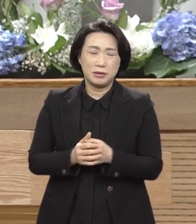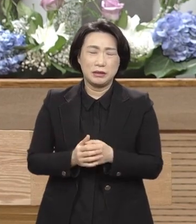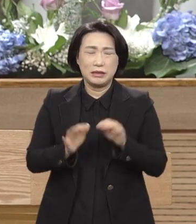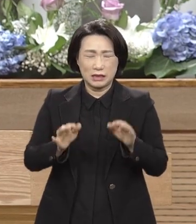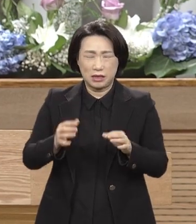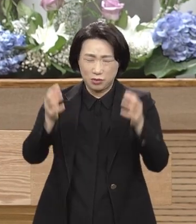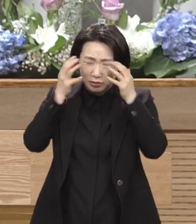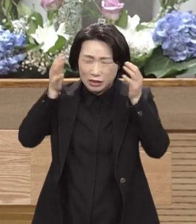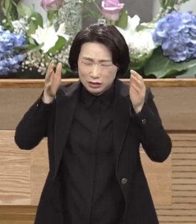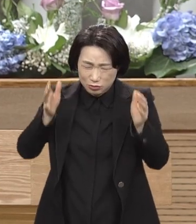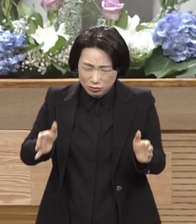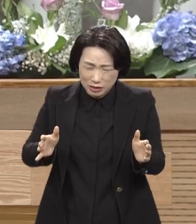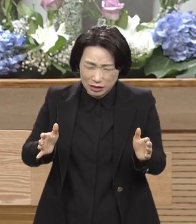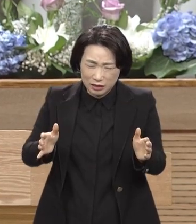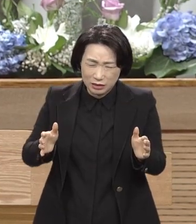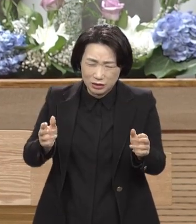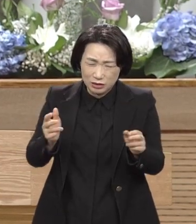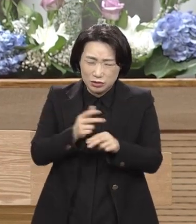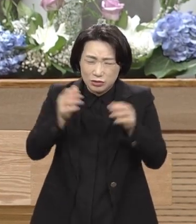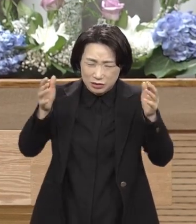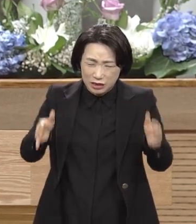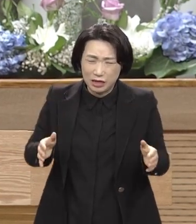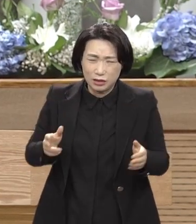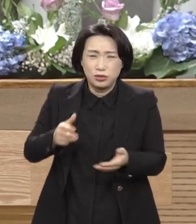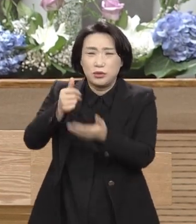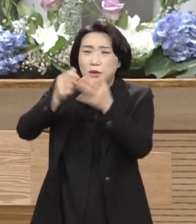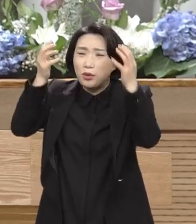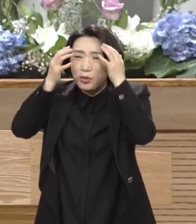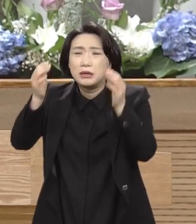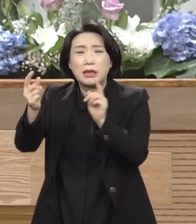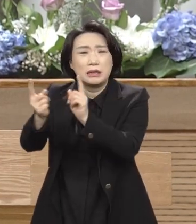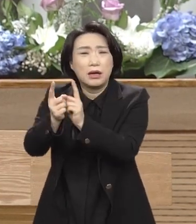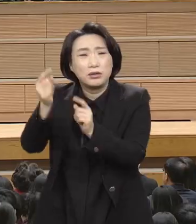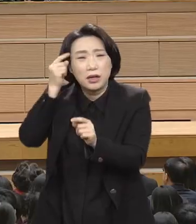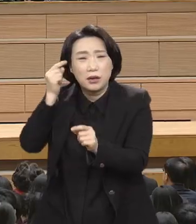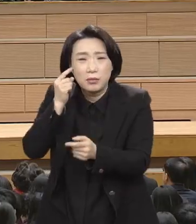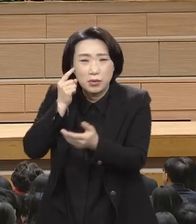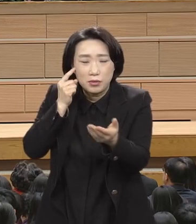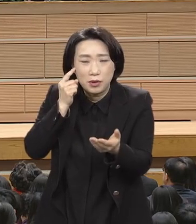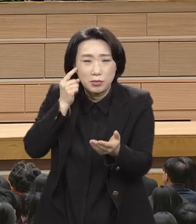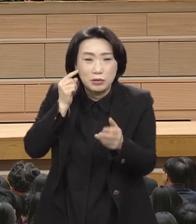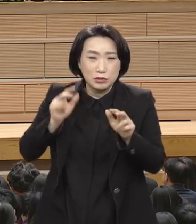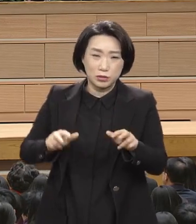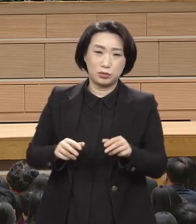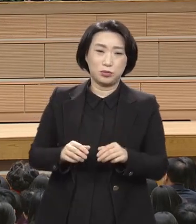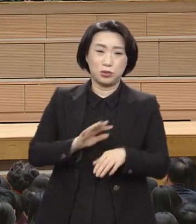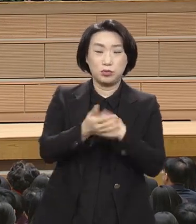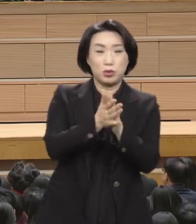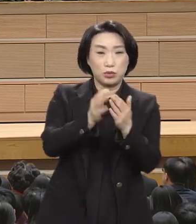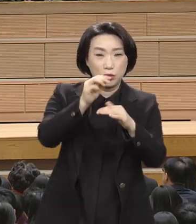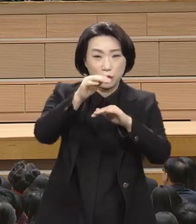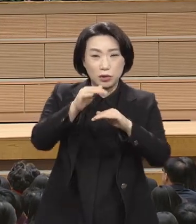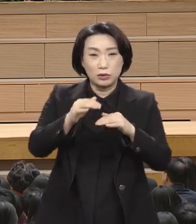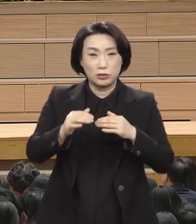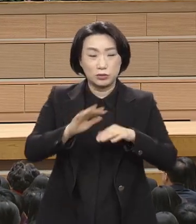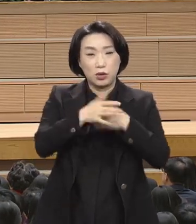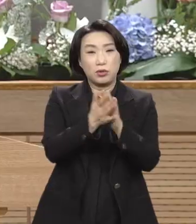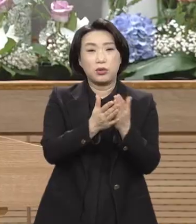우리 주님이 당한 고난 지금도 보세요 본문 떠가지고 나왔어요 본문 이